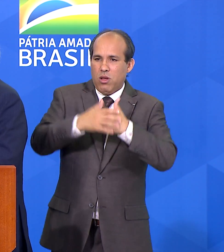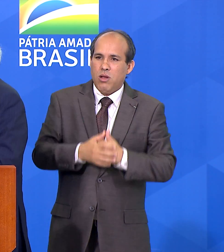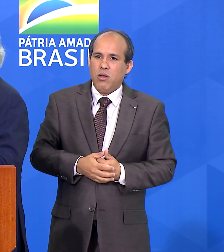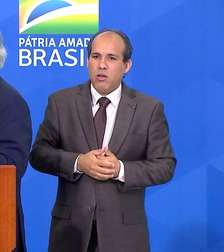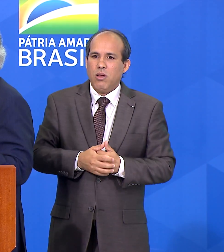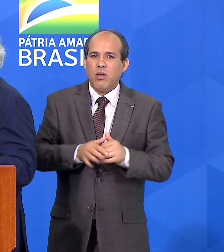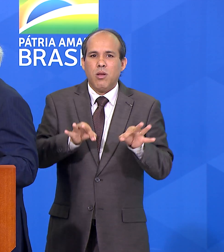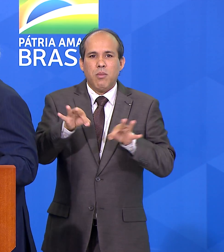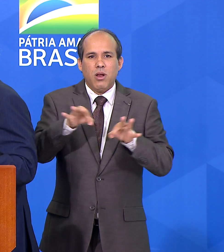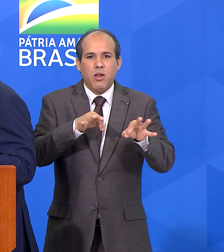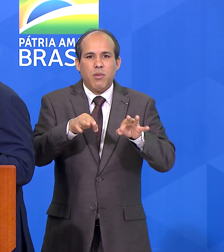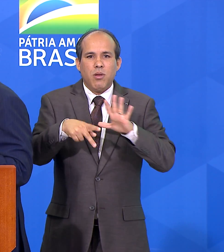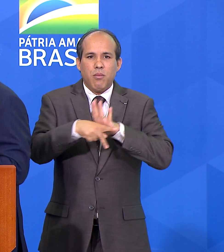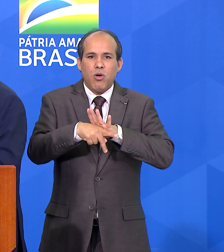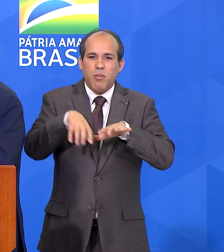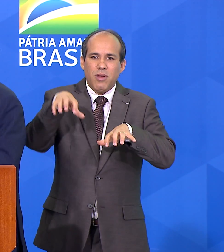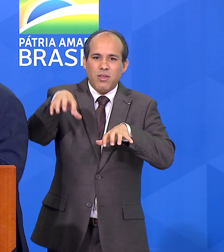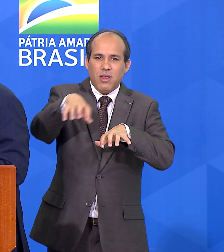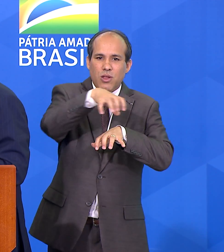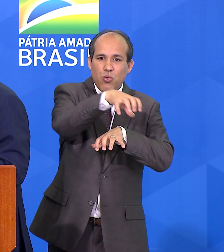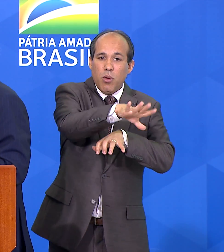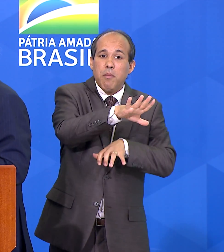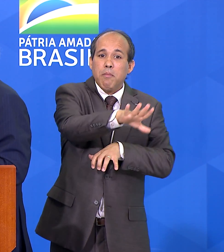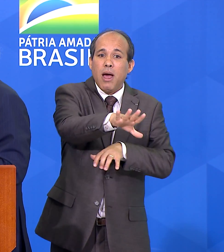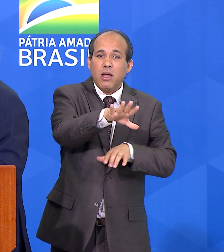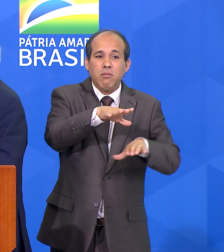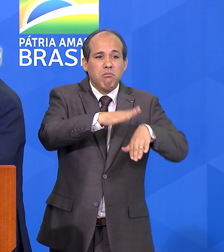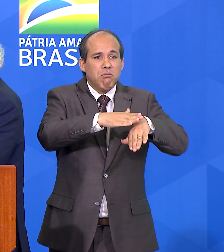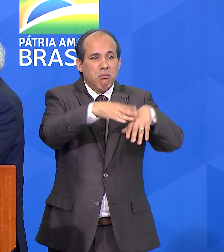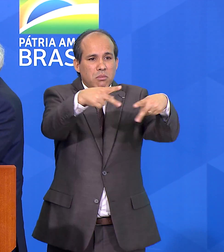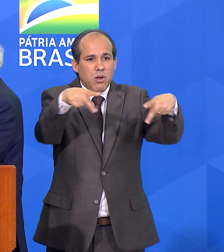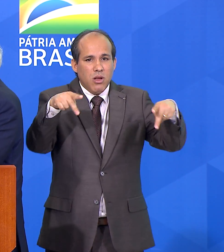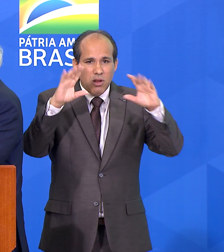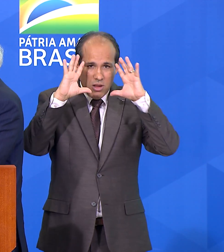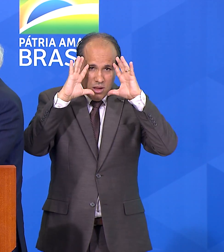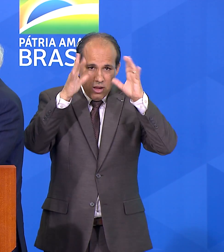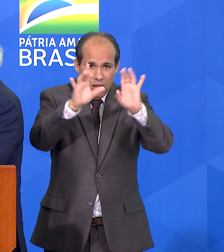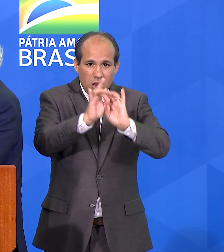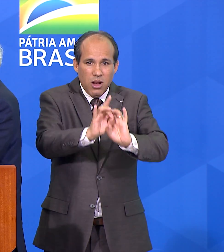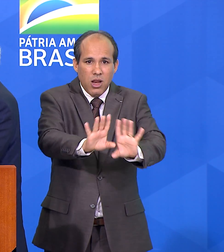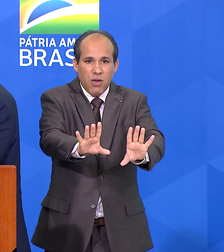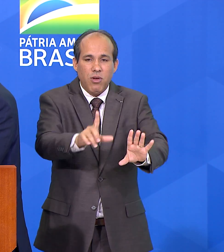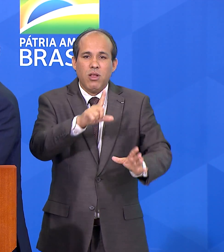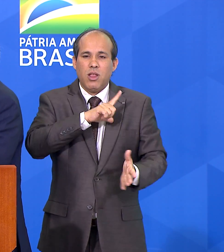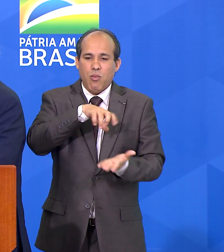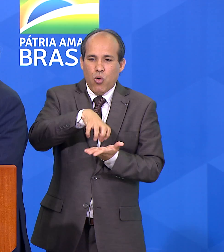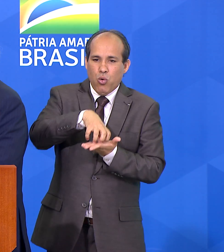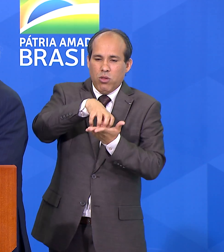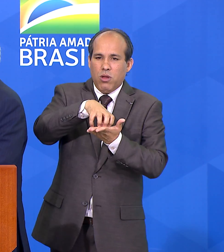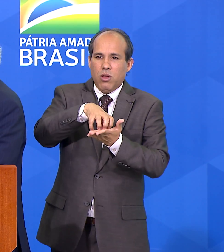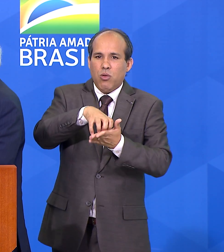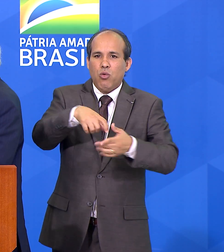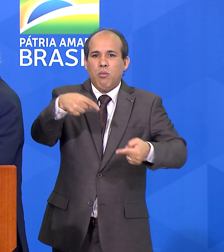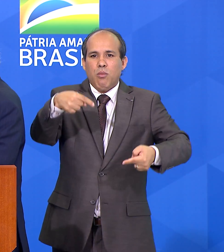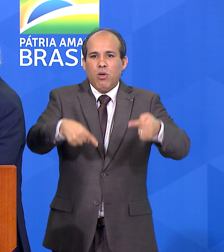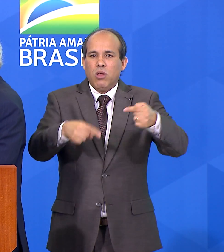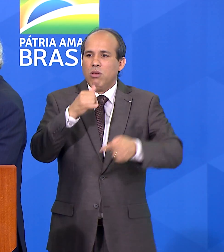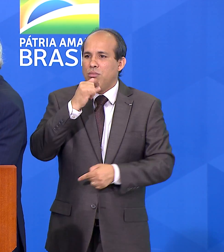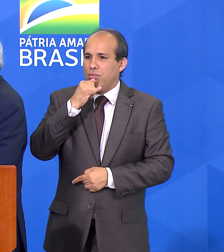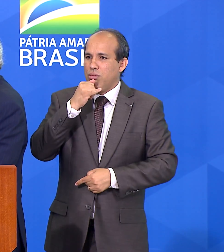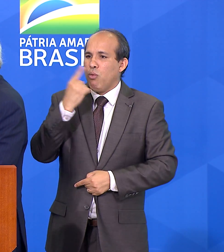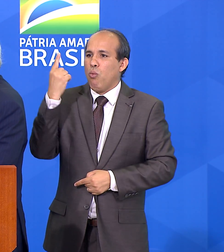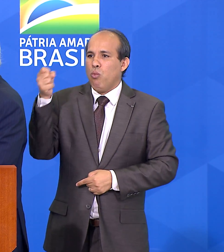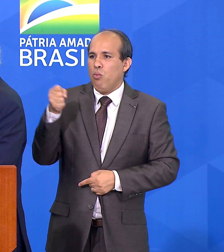setorial descentralizado em conselhos. Nós temos o Conselho de Política Energética, comandado por um